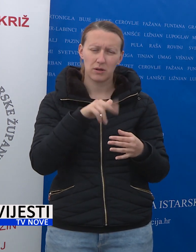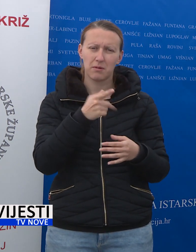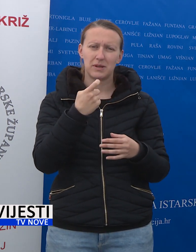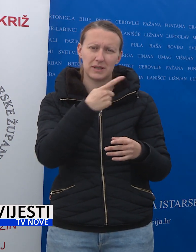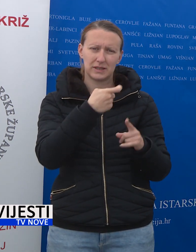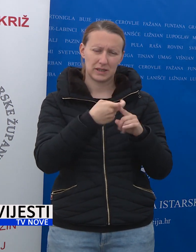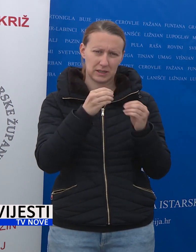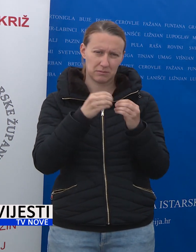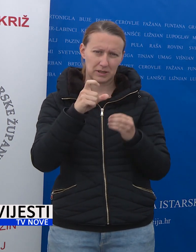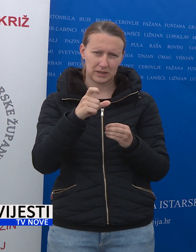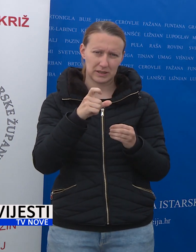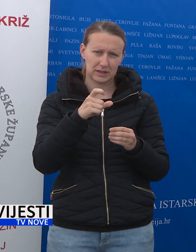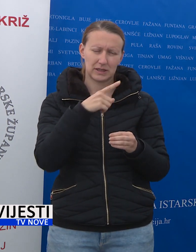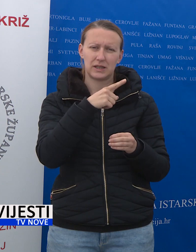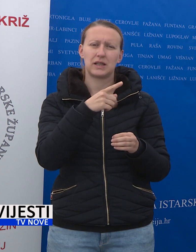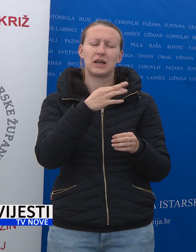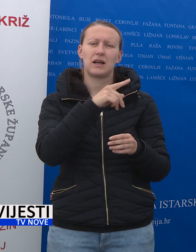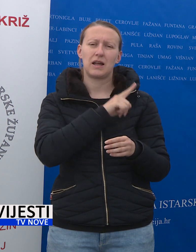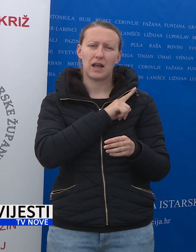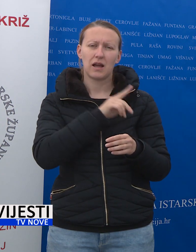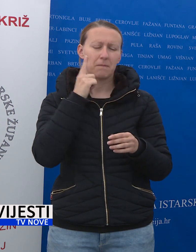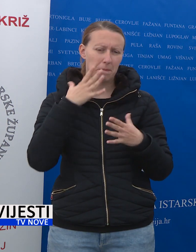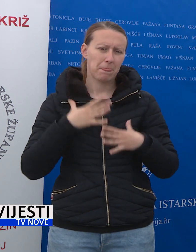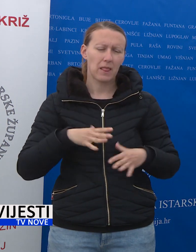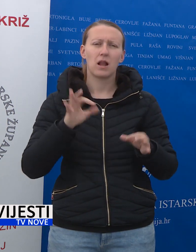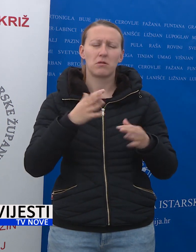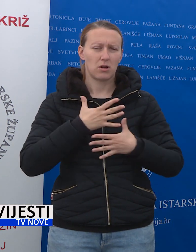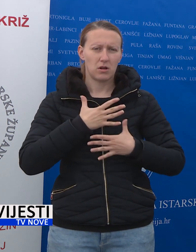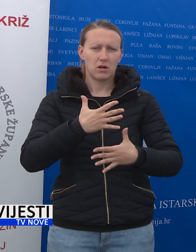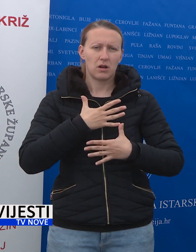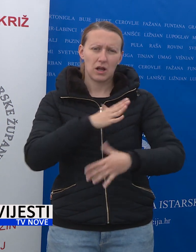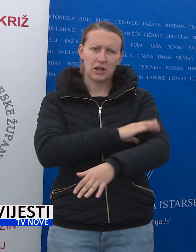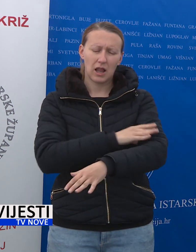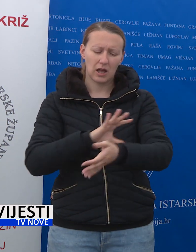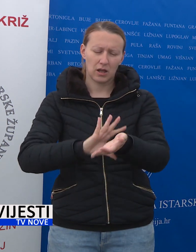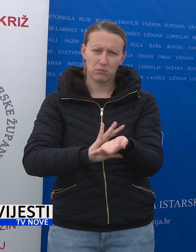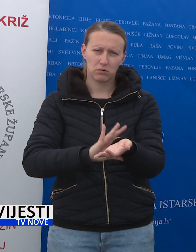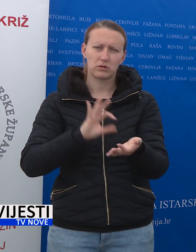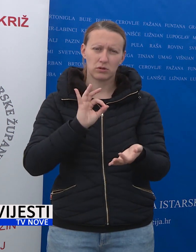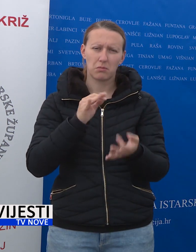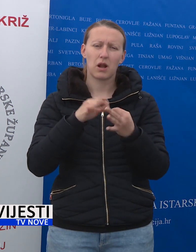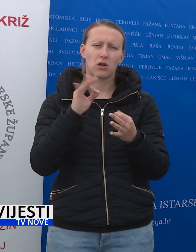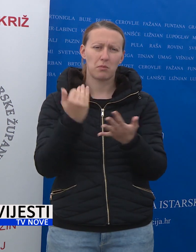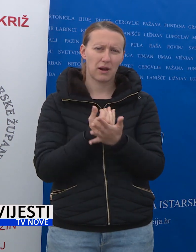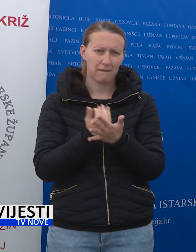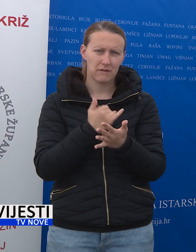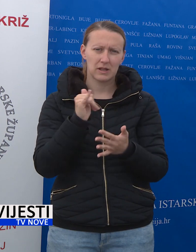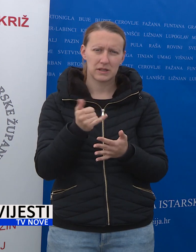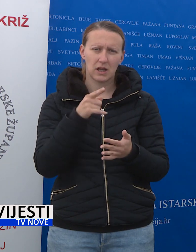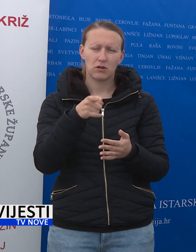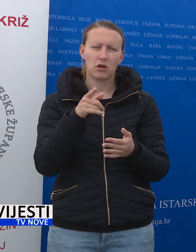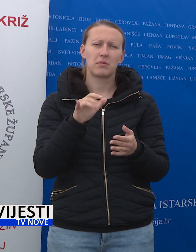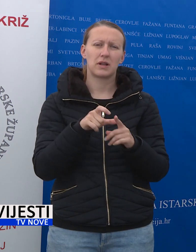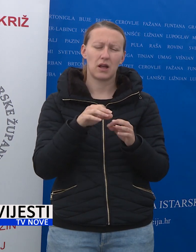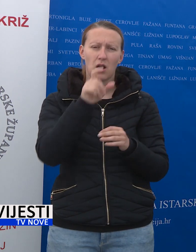imamo iz KBC-a, mi kažemo hemodinamski stabilna, znači održanih respiracija, tlaka i pulsa. A dobra vijest je u